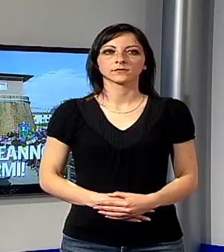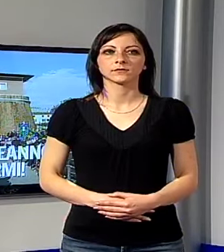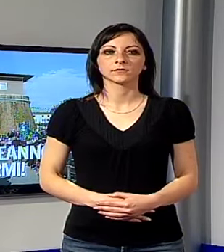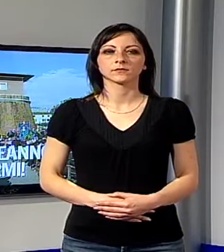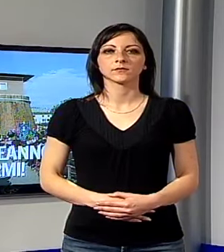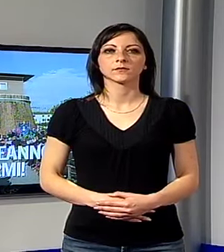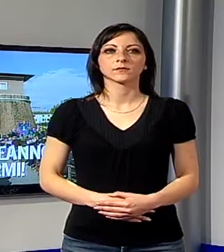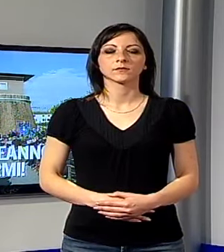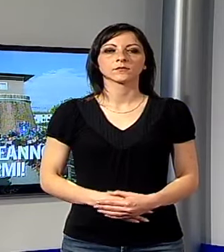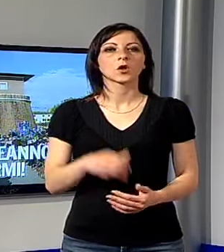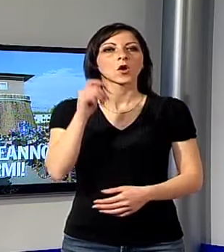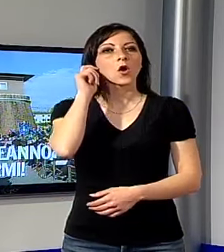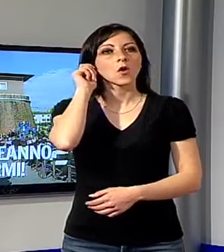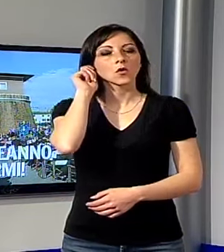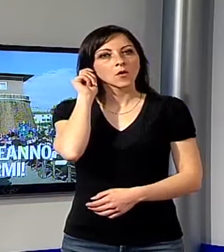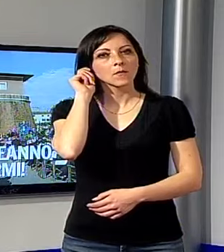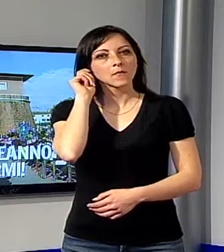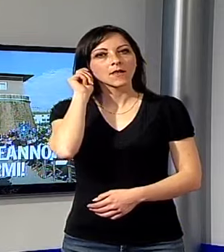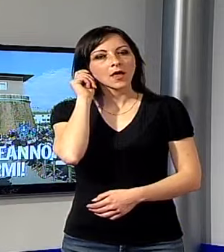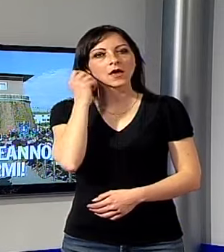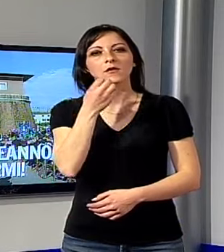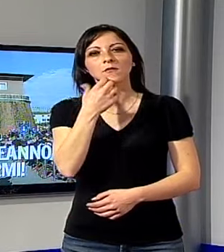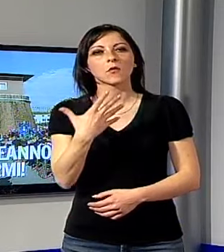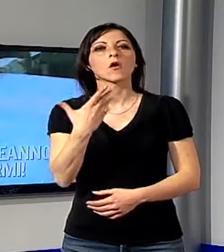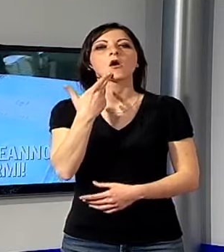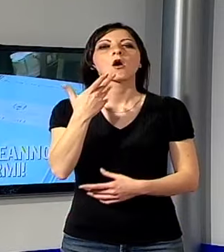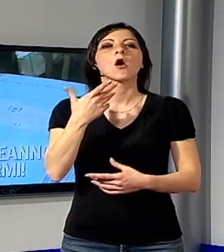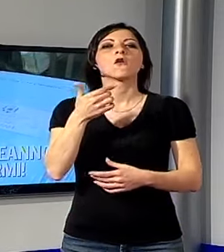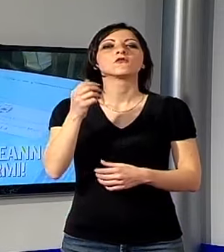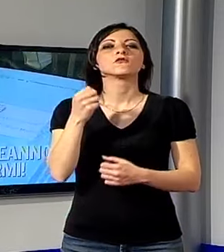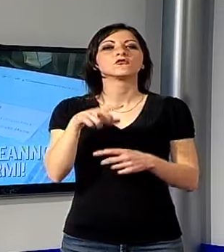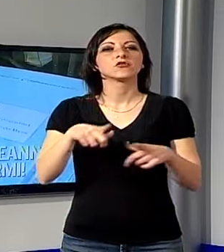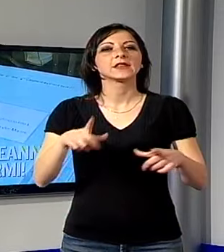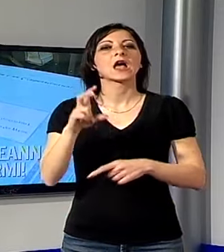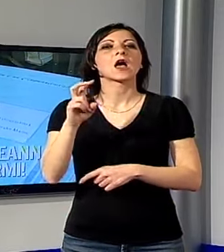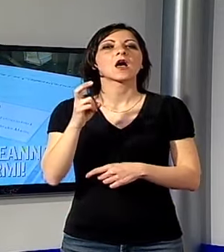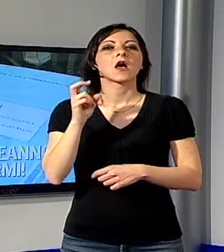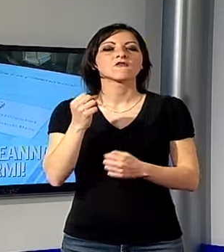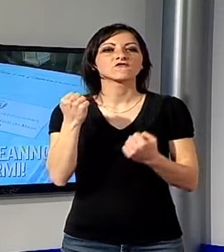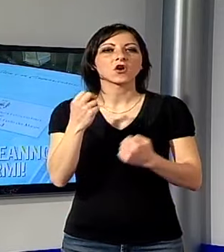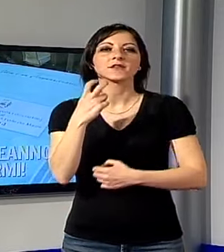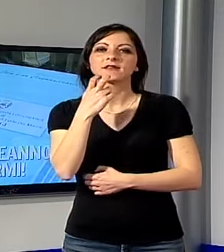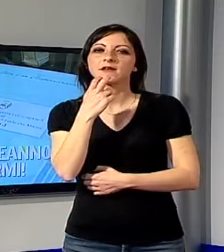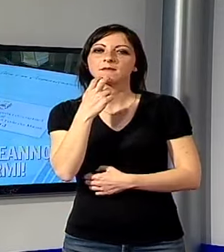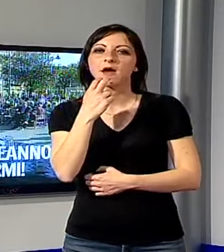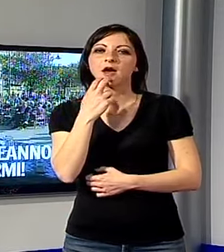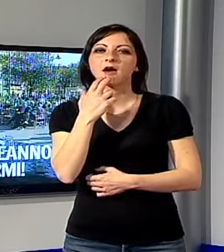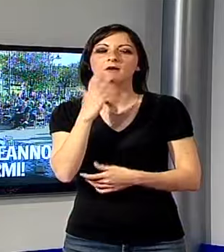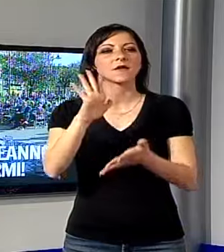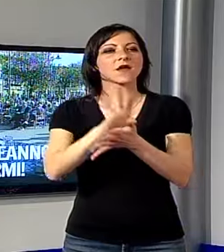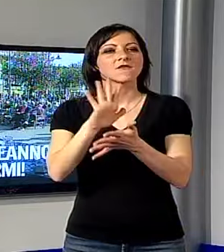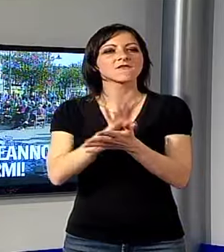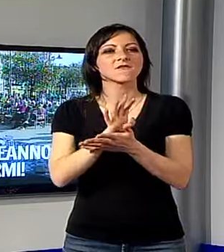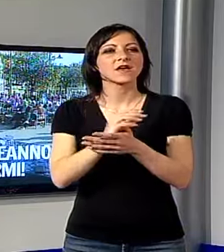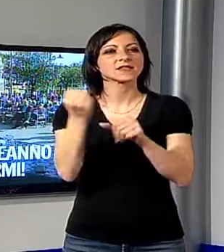Buon compleanno, Forte dei Marmi, grandi festeggiamenti per il centenario del municipio. Il 26 aprile 1914,